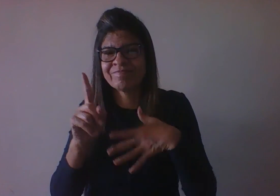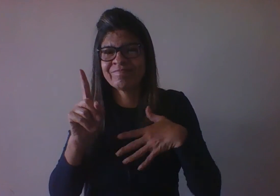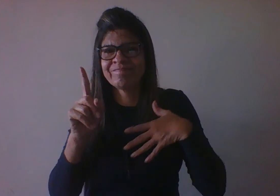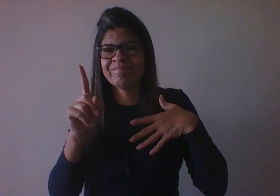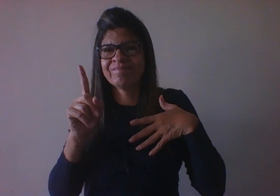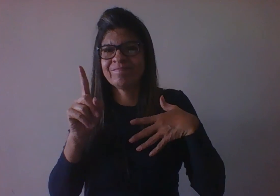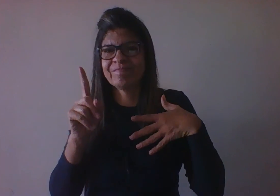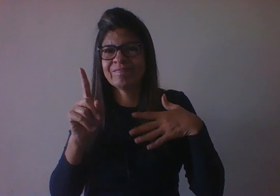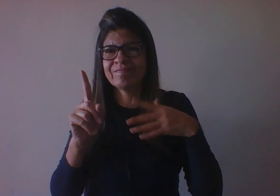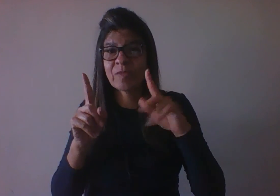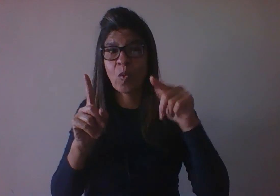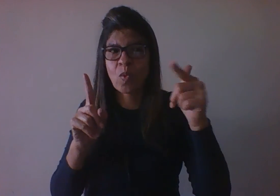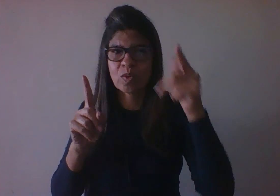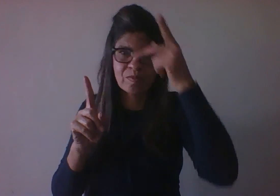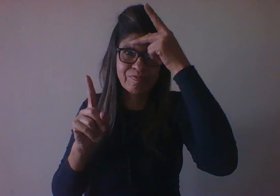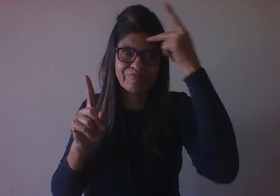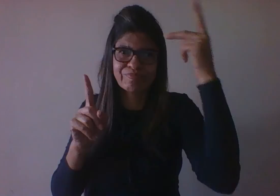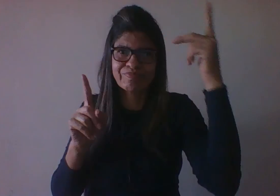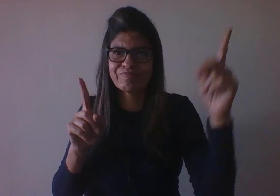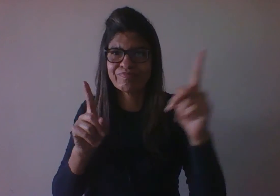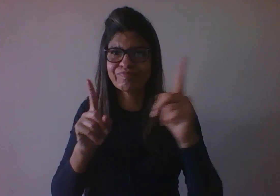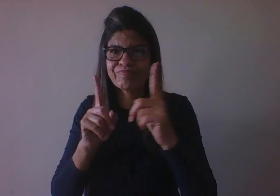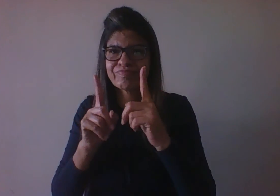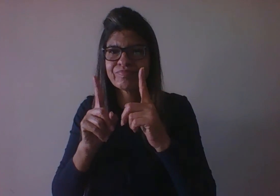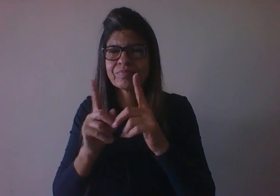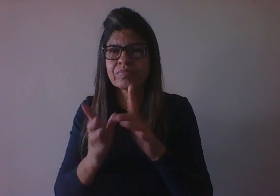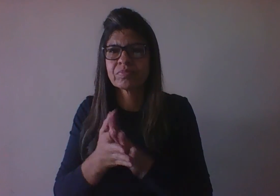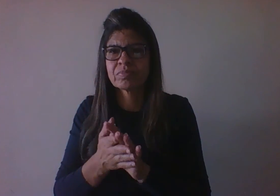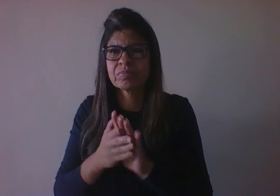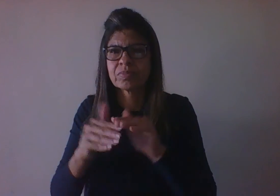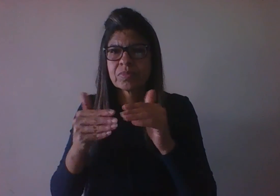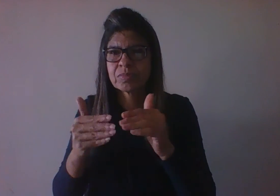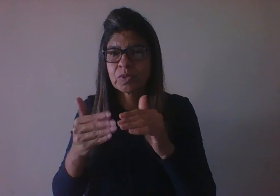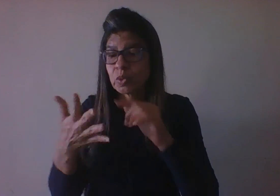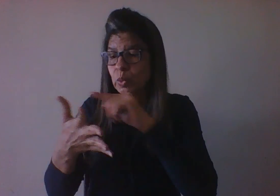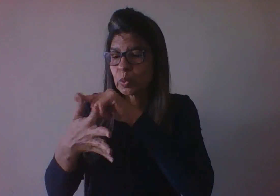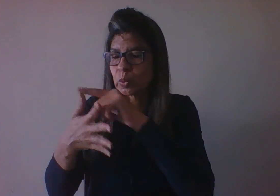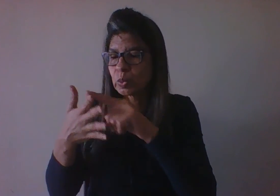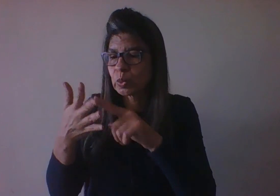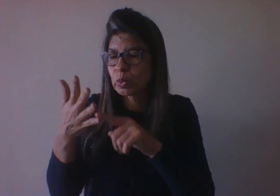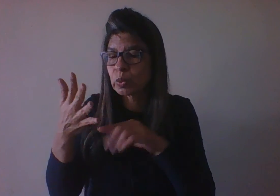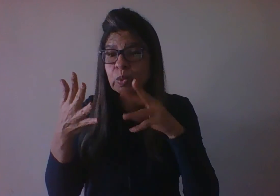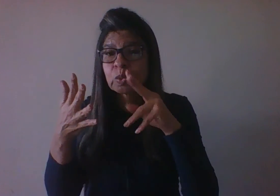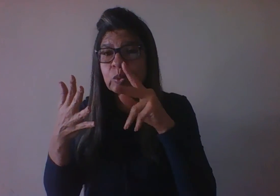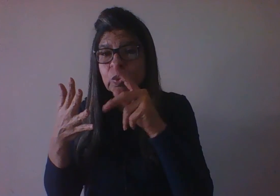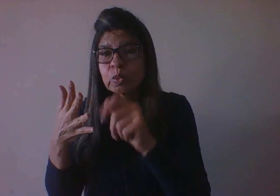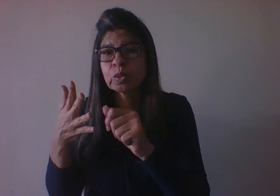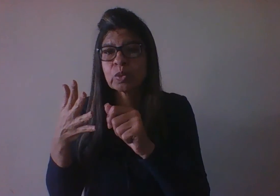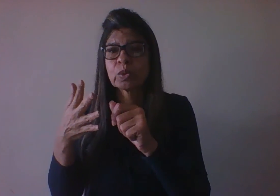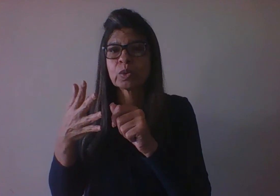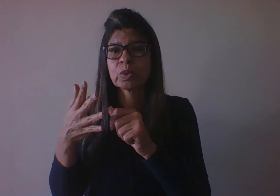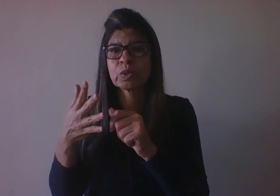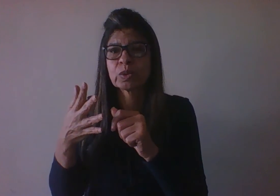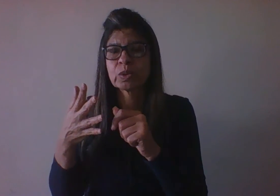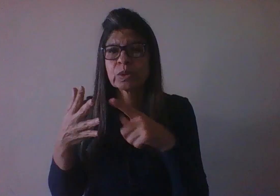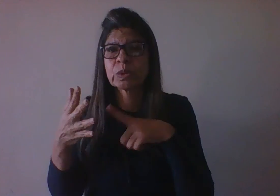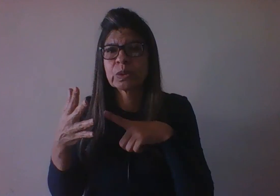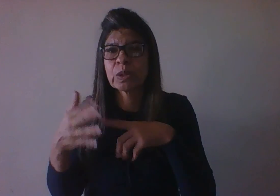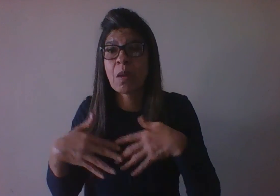Todas essas fases correspondem a formas de satisfação da pulsão sexual, através da obtenção do prazer com a primazia de uma